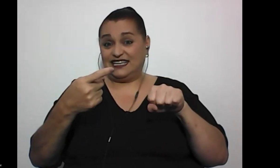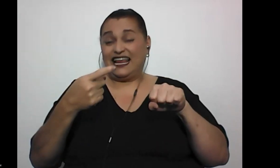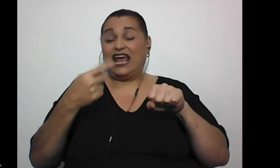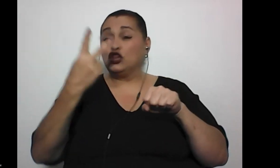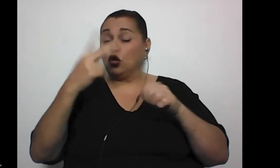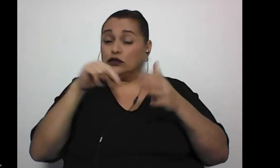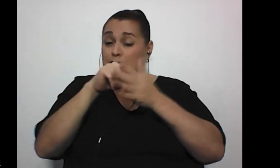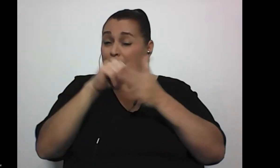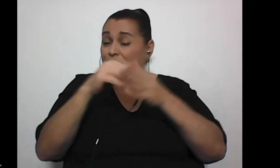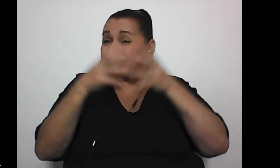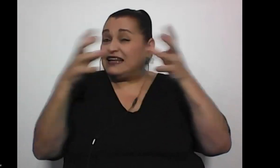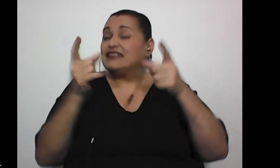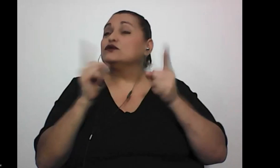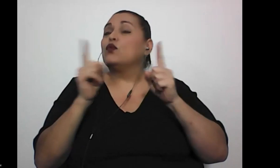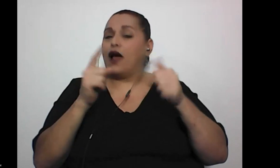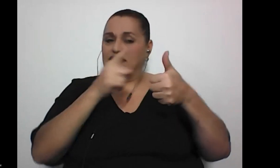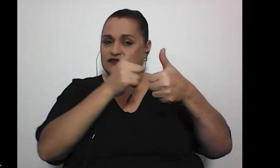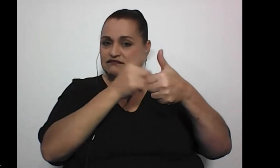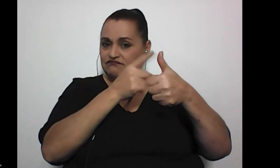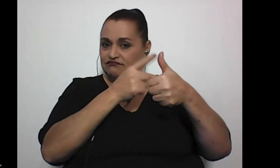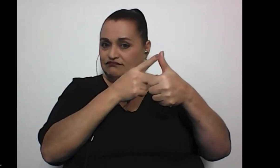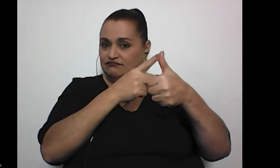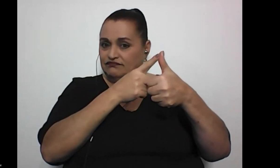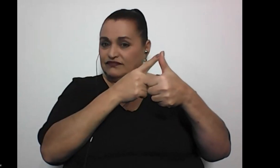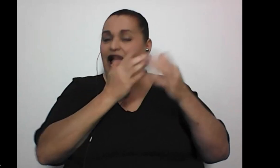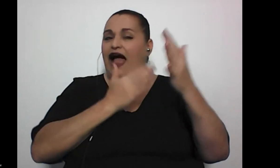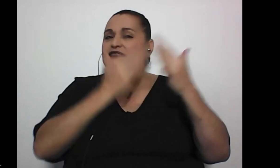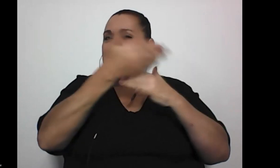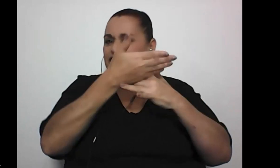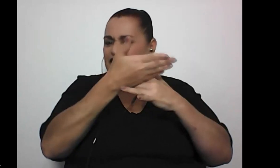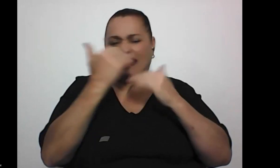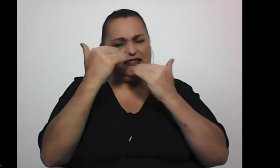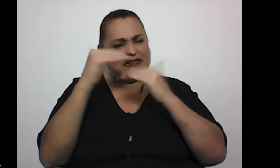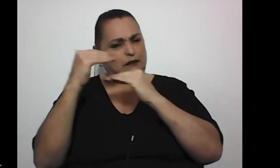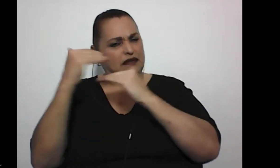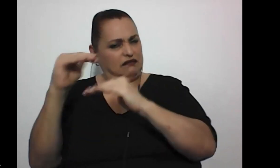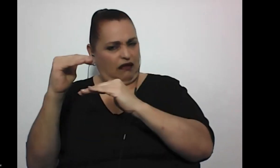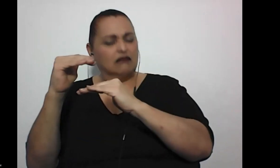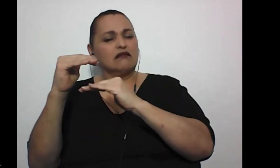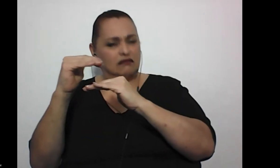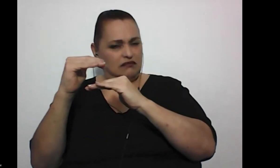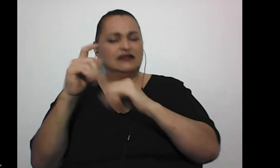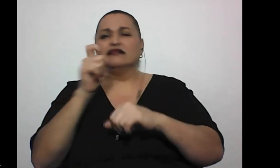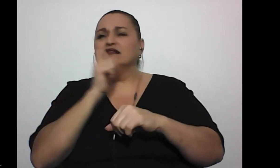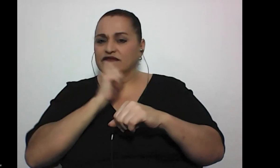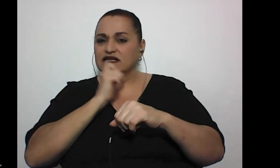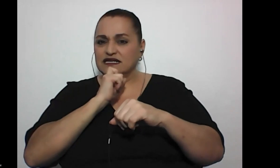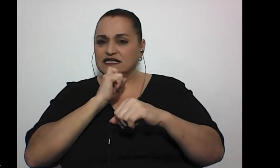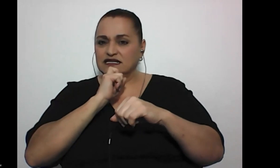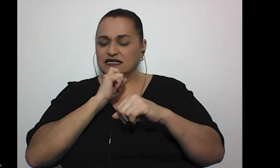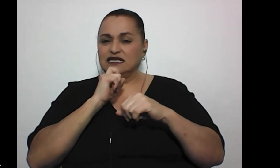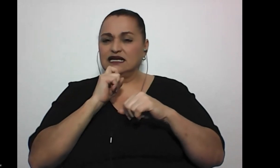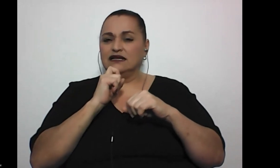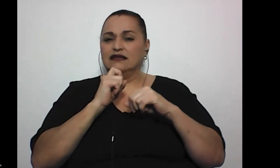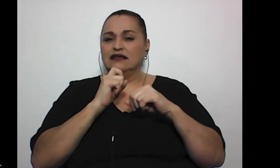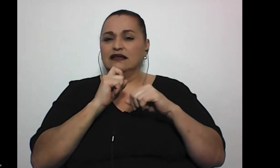más grandes que enfrento es una accesibilidad muy limitada, una accesibilidad muy difícil a lo que son